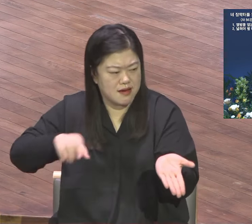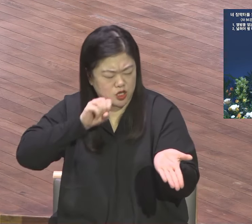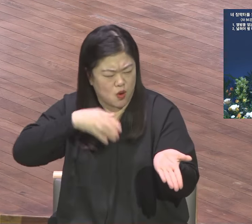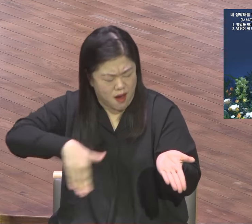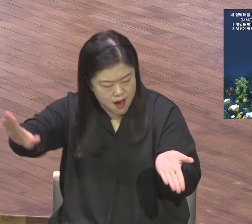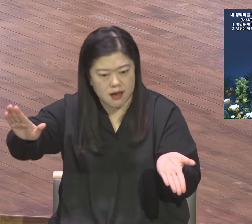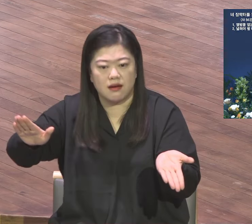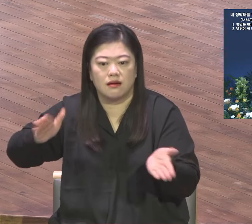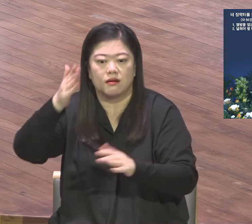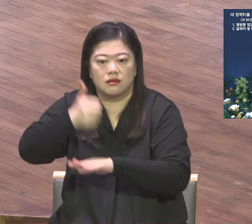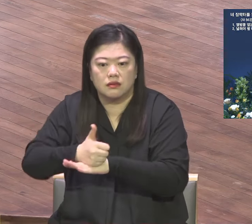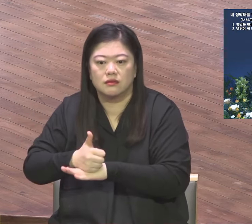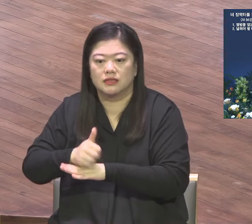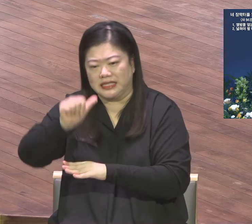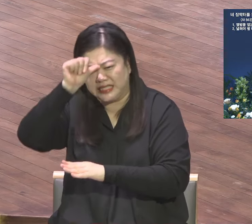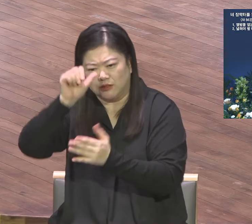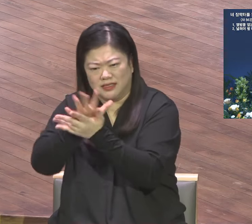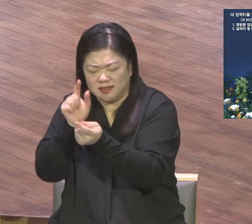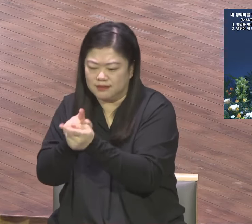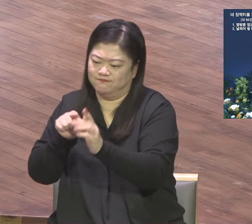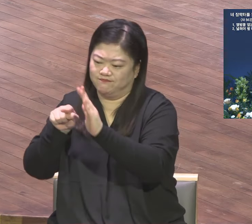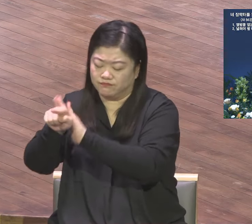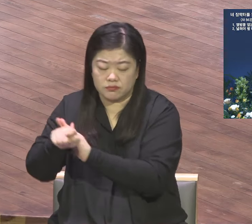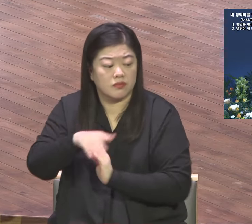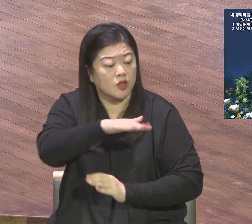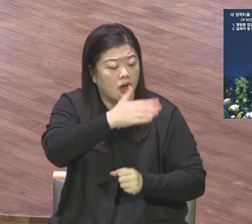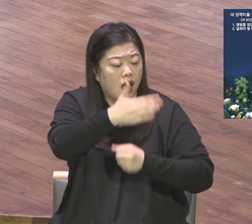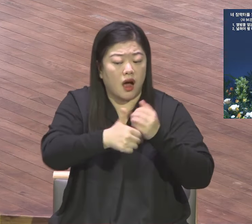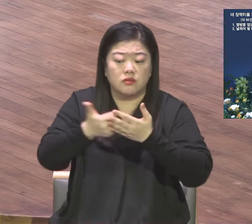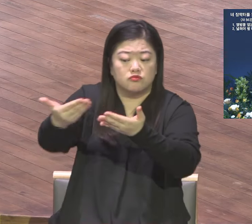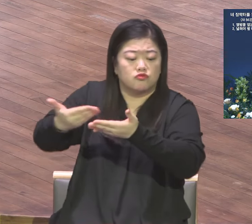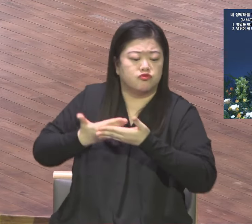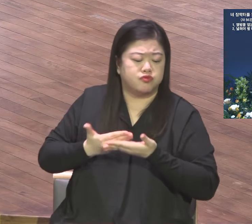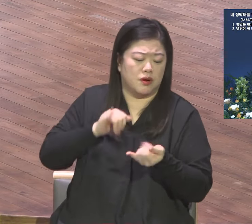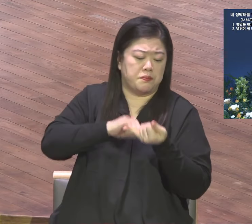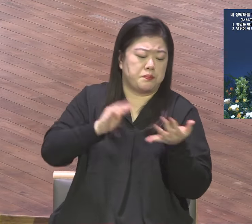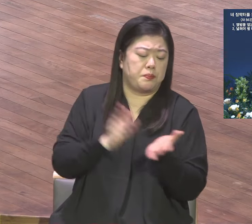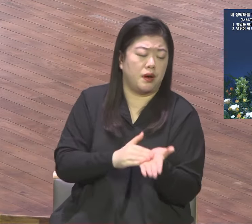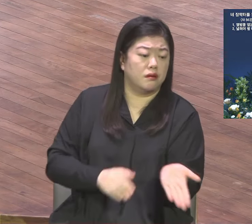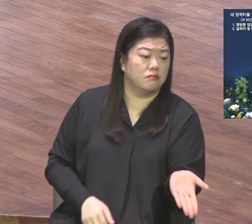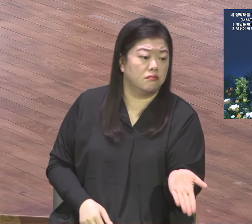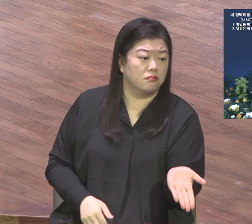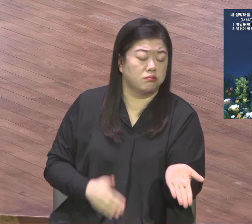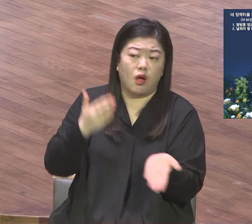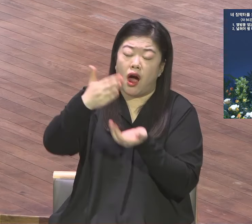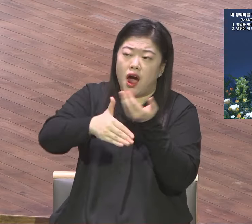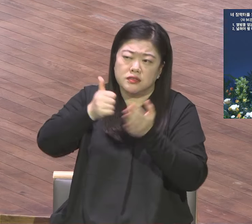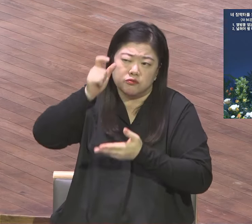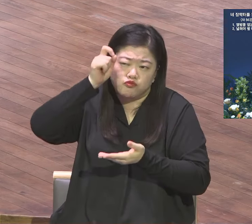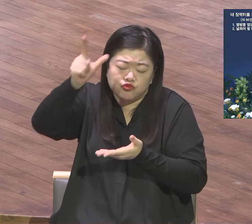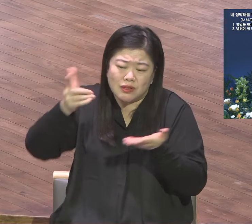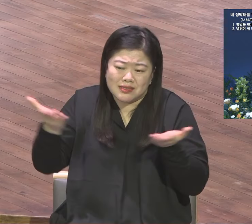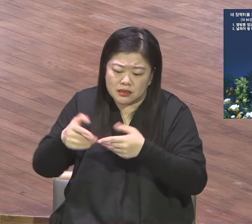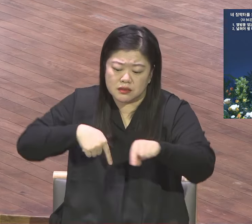하나님께로부터 위대한 것을 기대하고 하나님을 위하여 하나님의 위대한 일을 시도하라